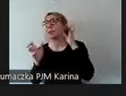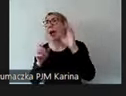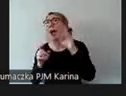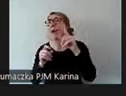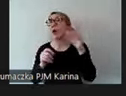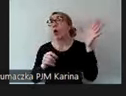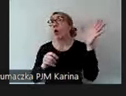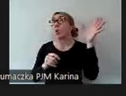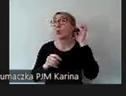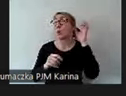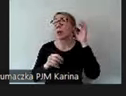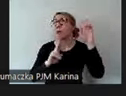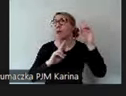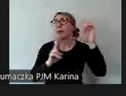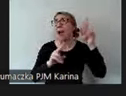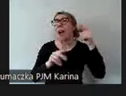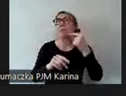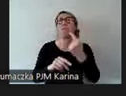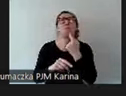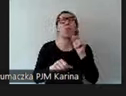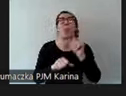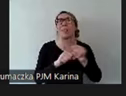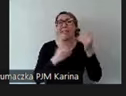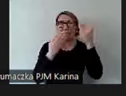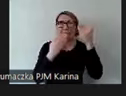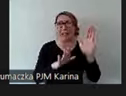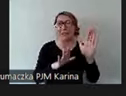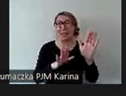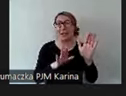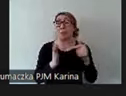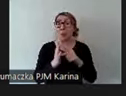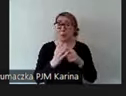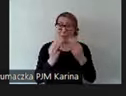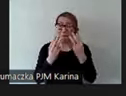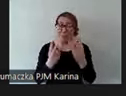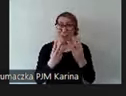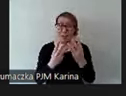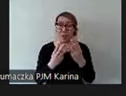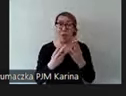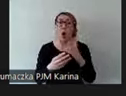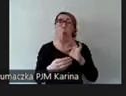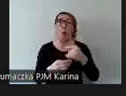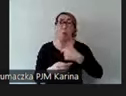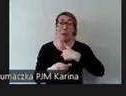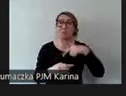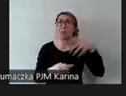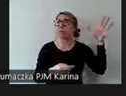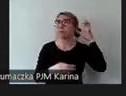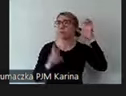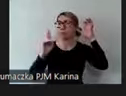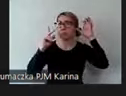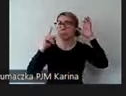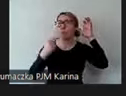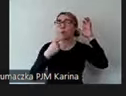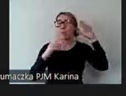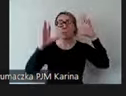równoznaczne z ich definiowaniem. To też jest bardzo ważne, bo my definiujemy dźwięki, my potrafimy zamknąć oczy i wiedzieć, kiedy